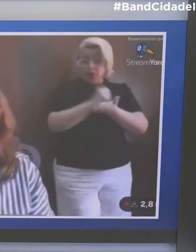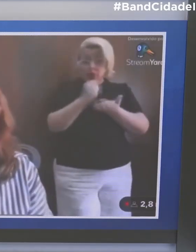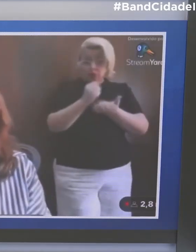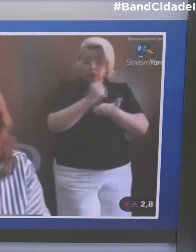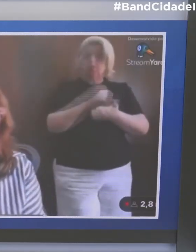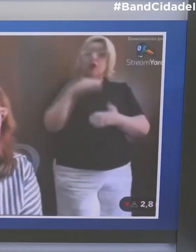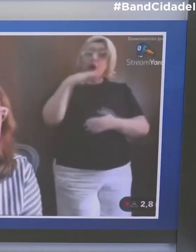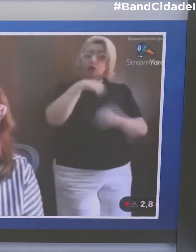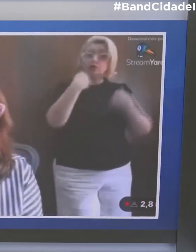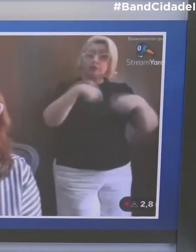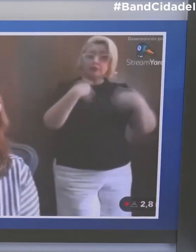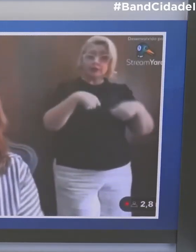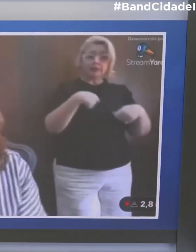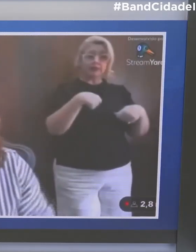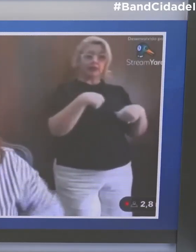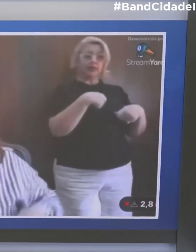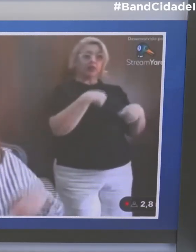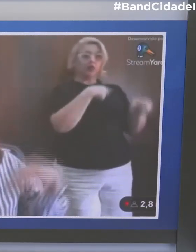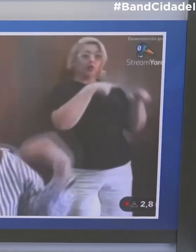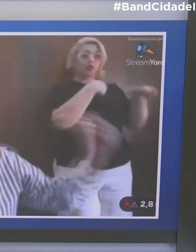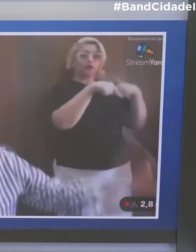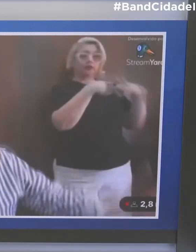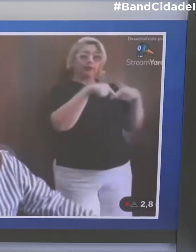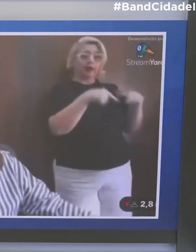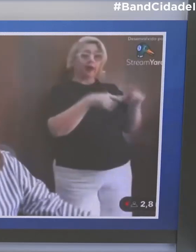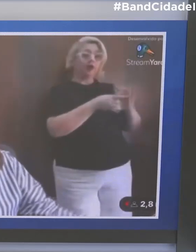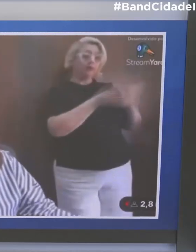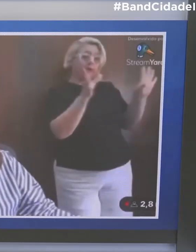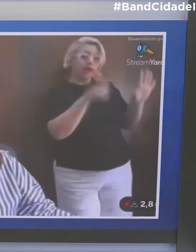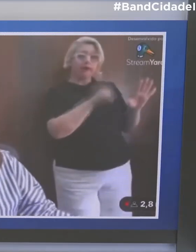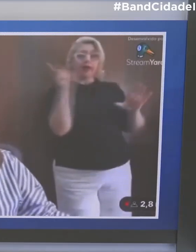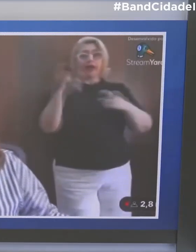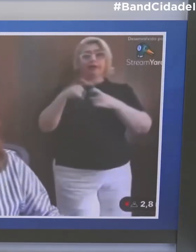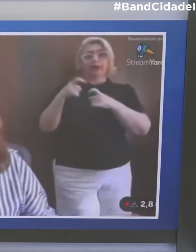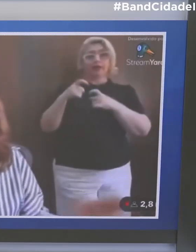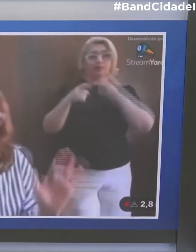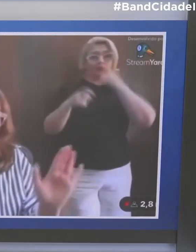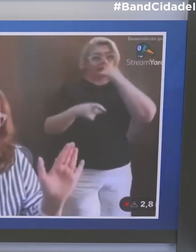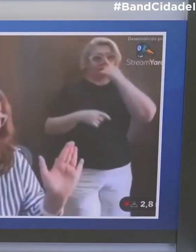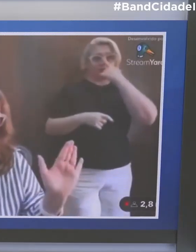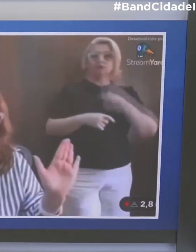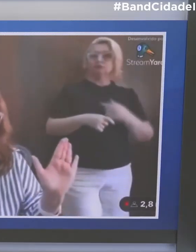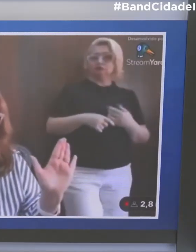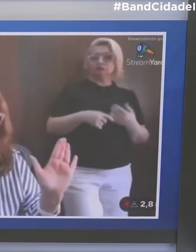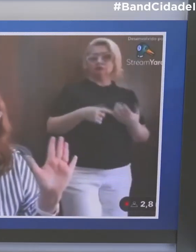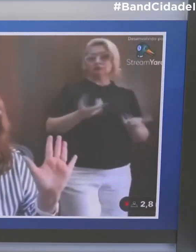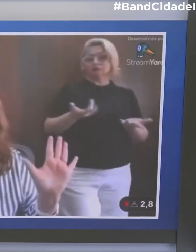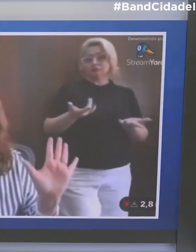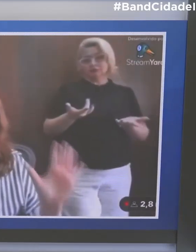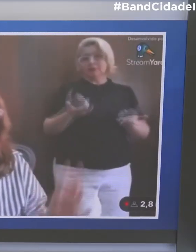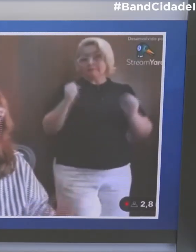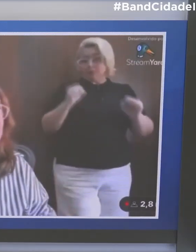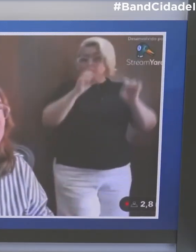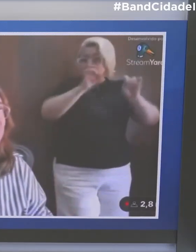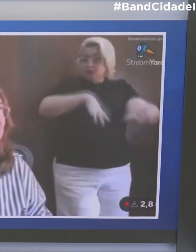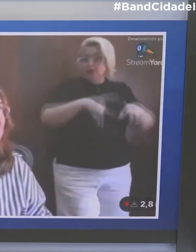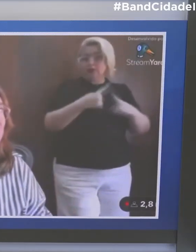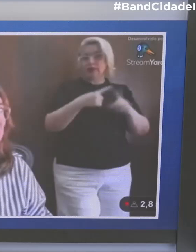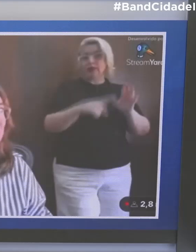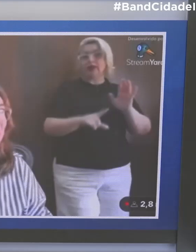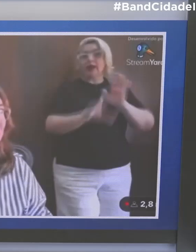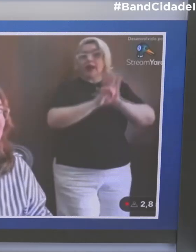criança, no caso dessa professora, que tem um bebê de 11 meses, ela não pode acompanhar a criança? É uma lei federal?